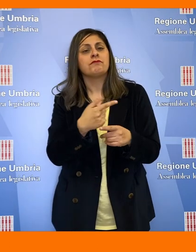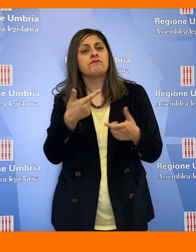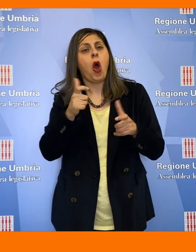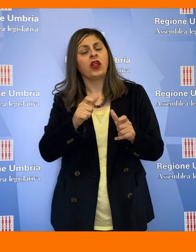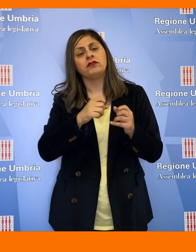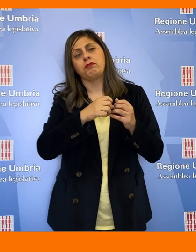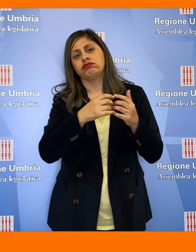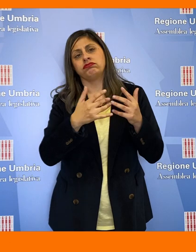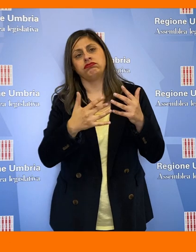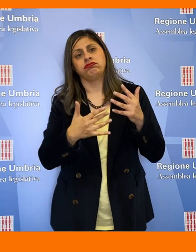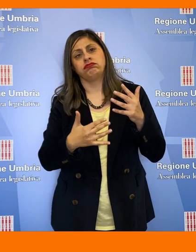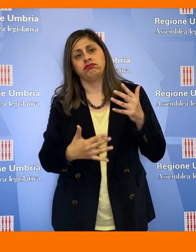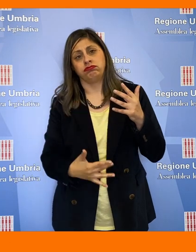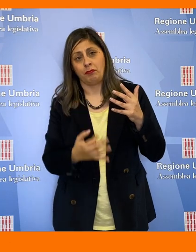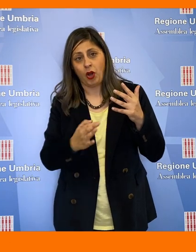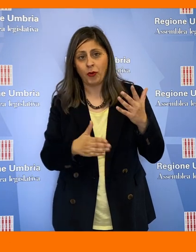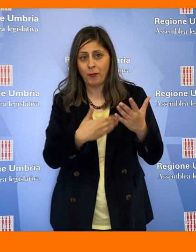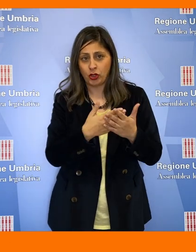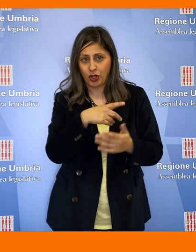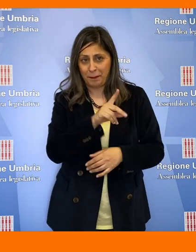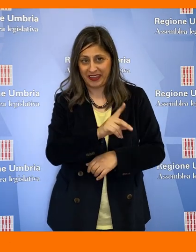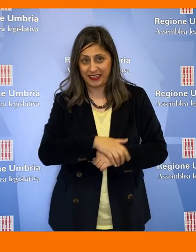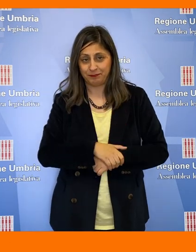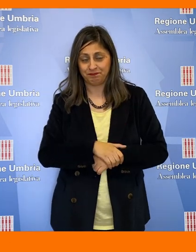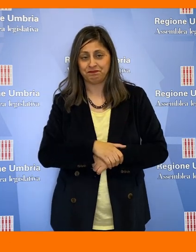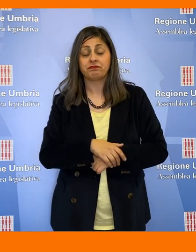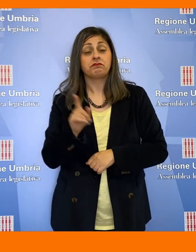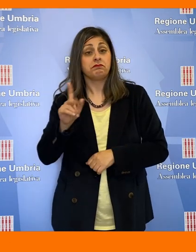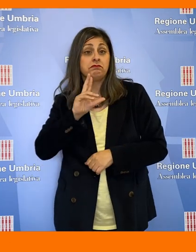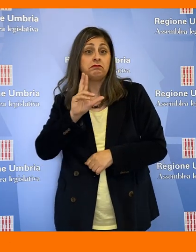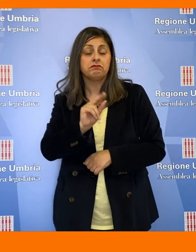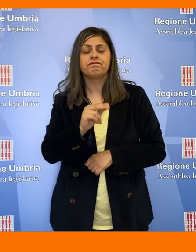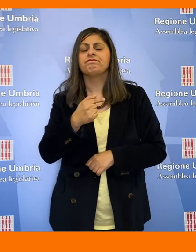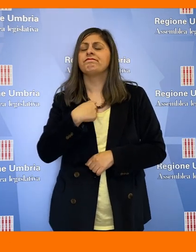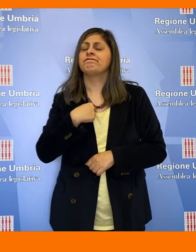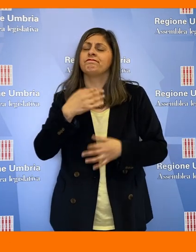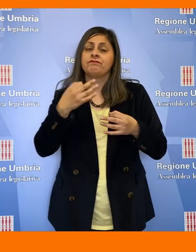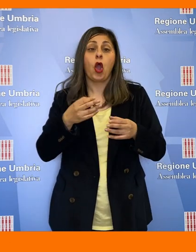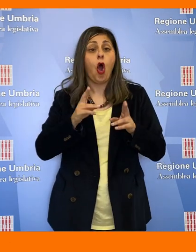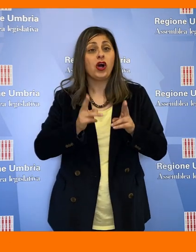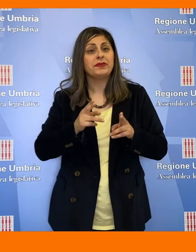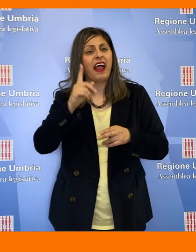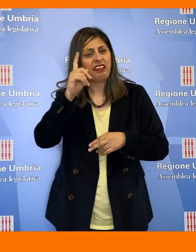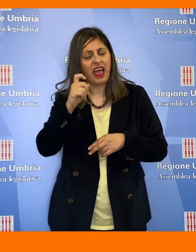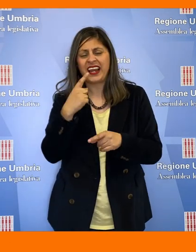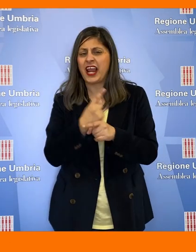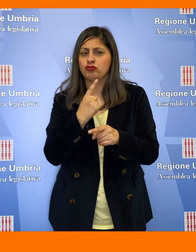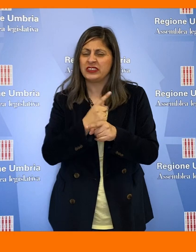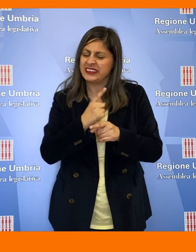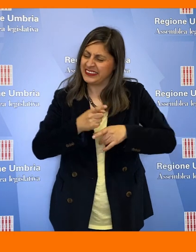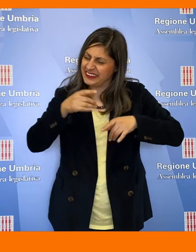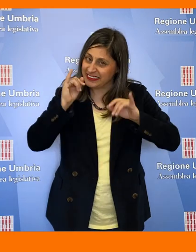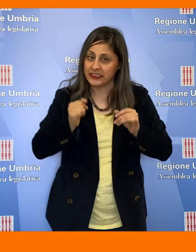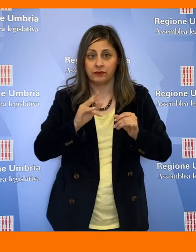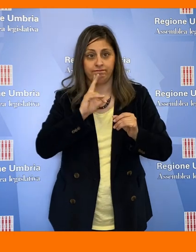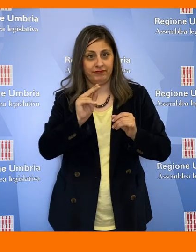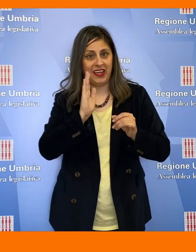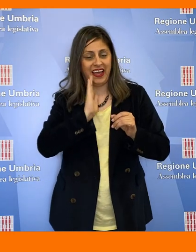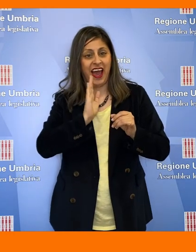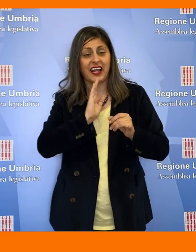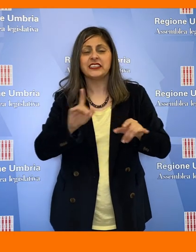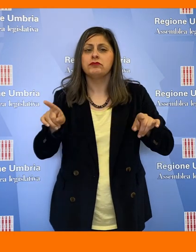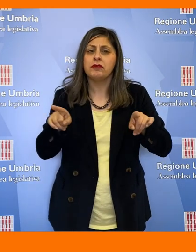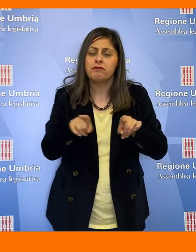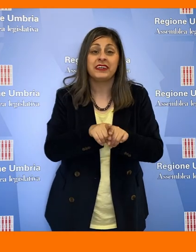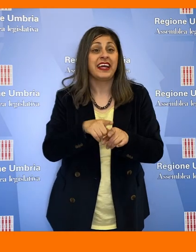contrario alla mozione del Partito Democratico. Ribadiamo l'assoluta necessità del nuovo ospedale di Terni, ha sottolineato Carissimi,